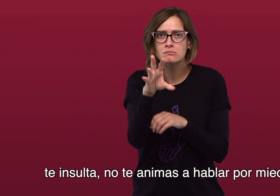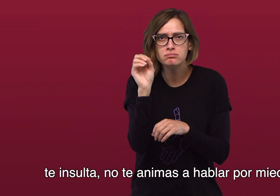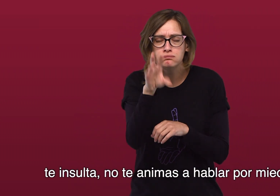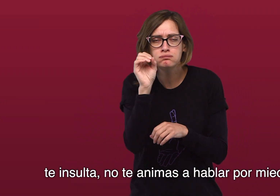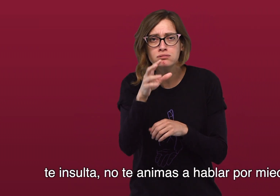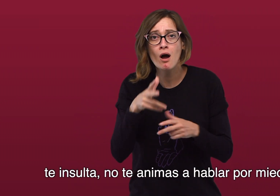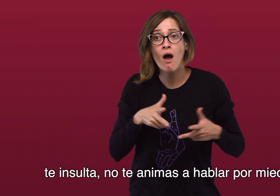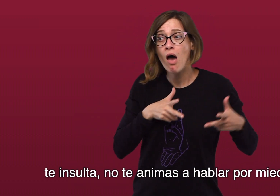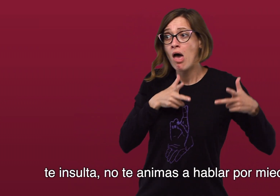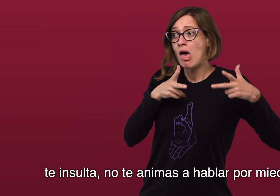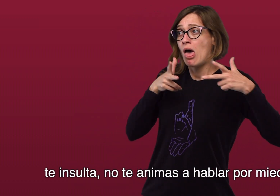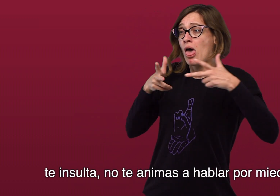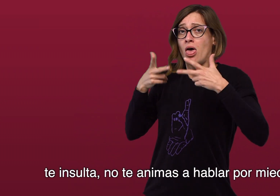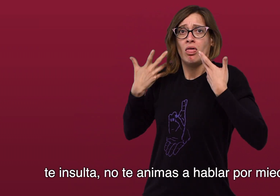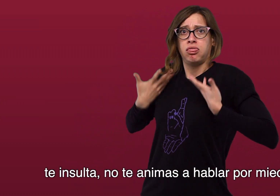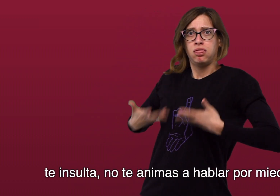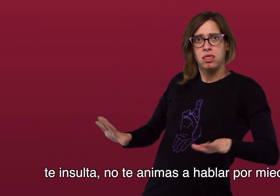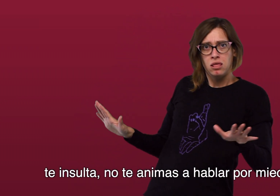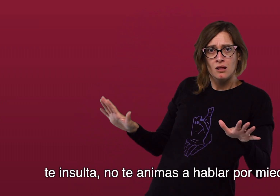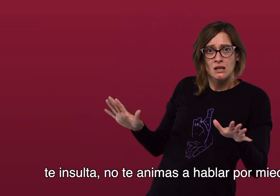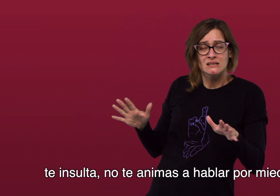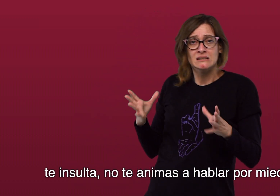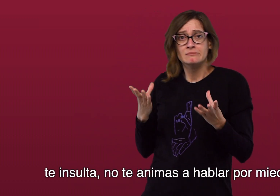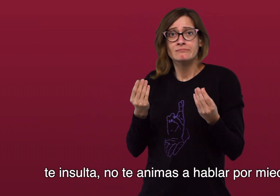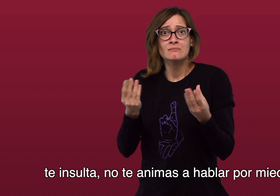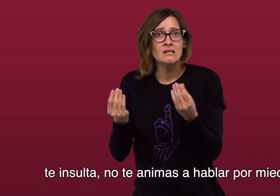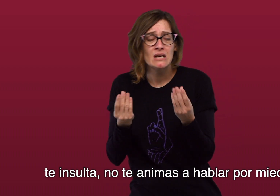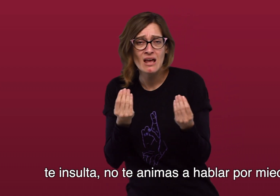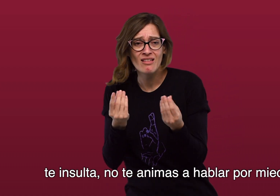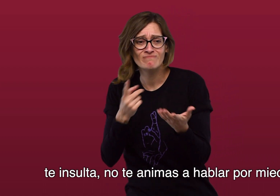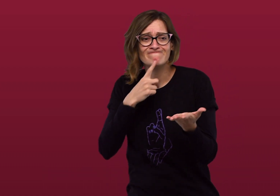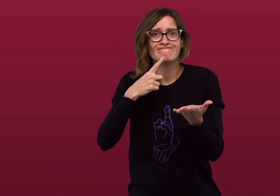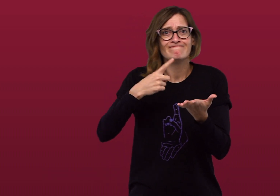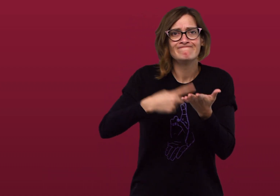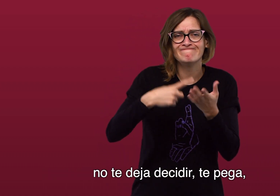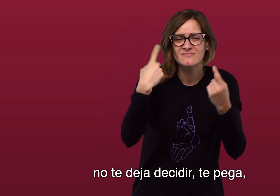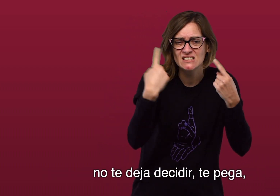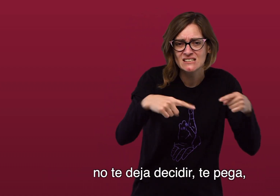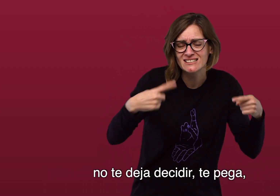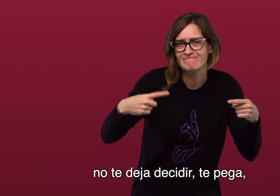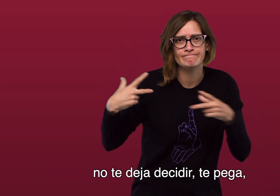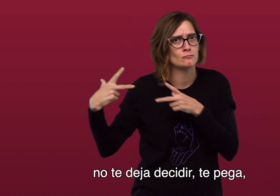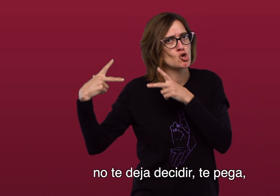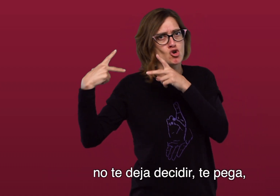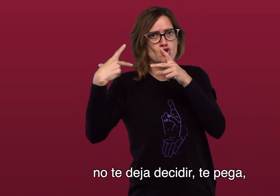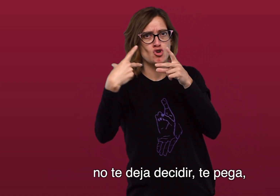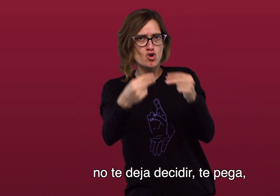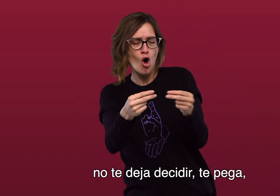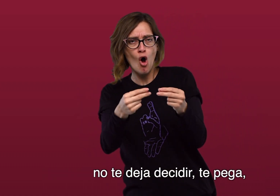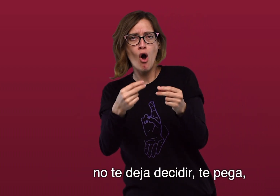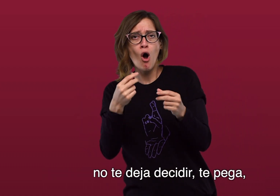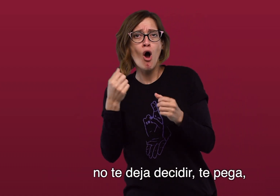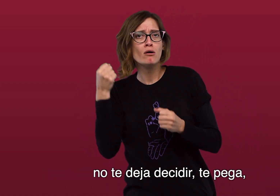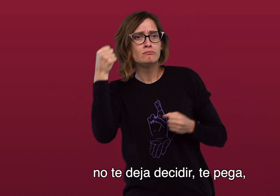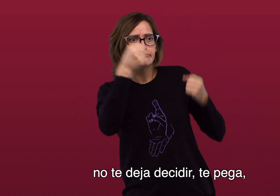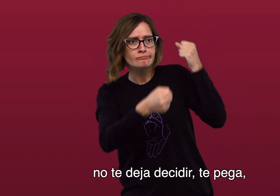insulta, no te animas a hablar por miedo no te deja de cedir, te pega